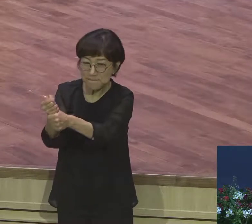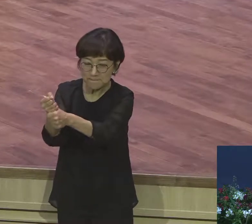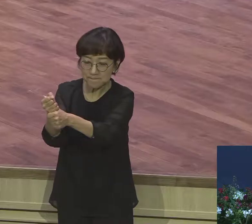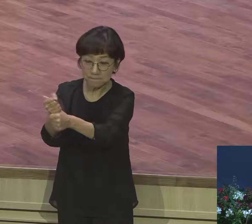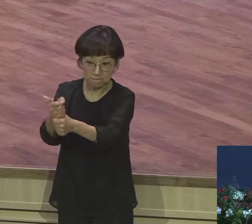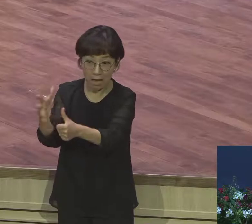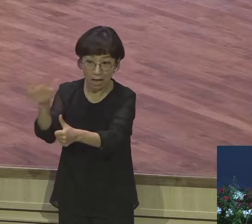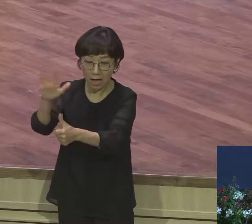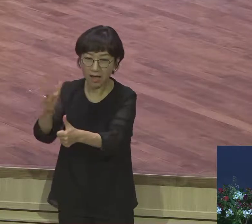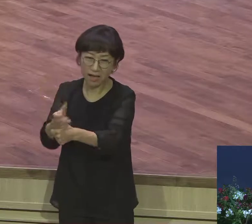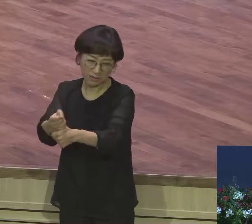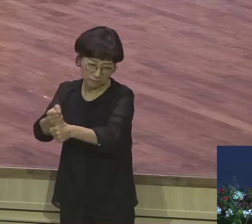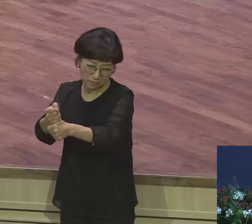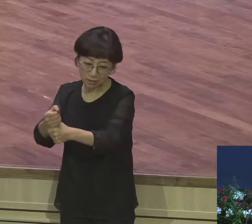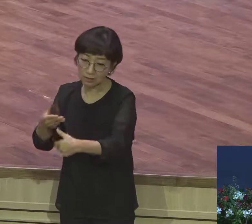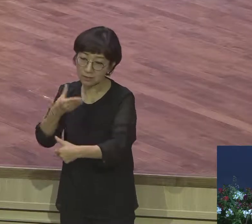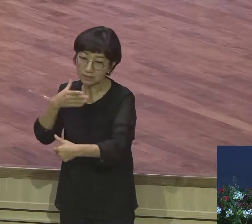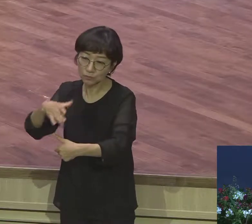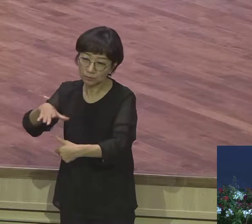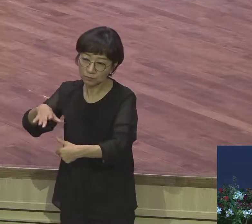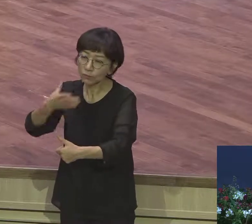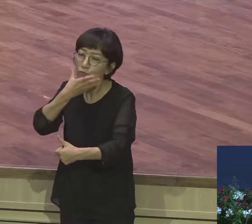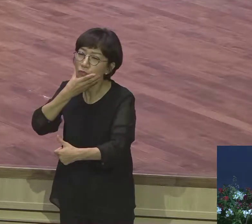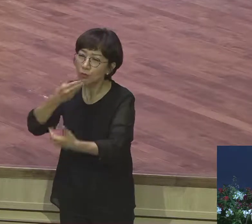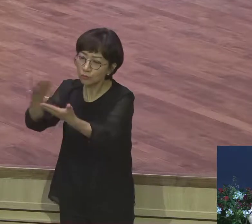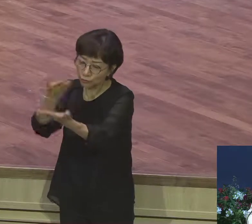자신에게 축복하지 아니하면 가게 하지 않겠다는 겁니다